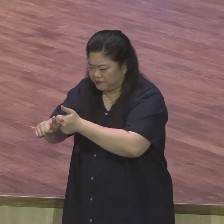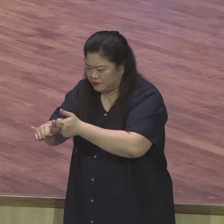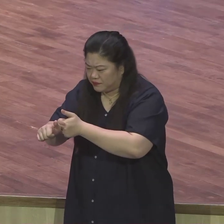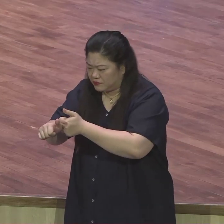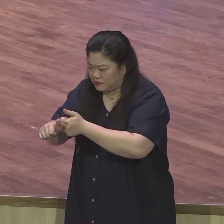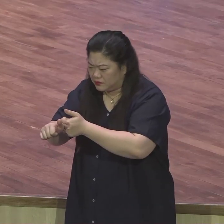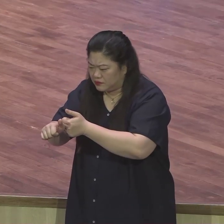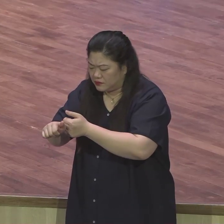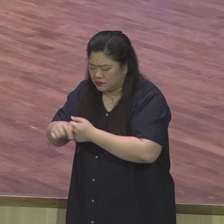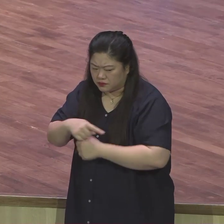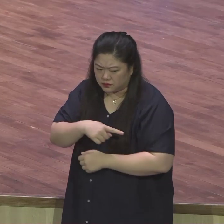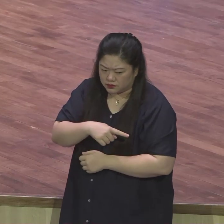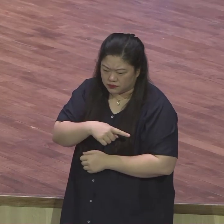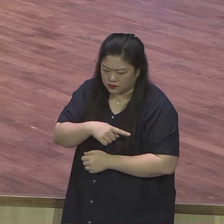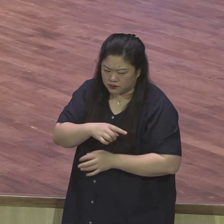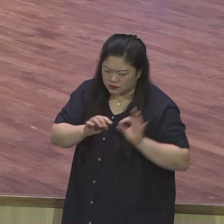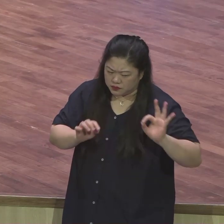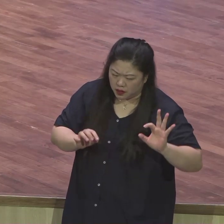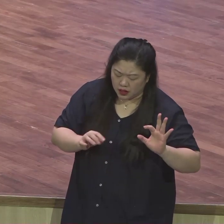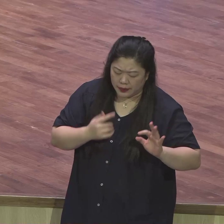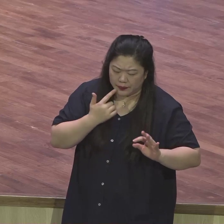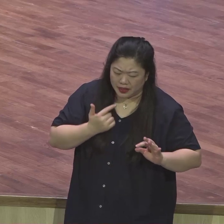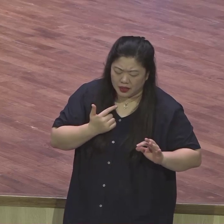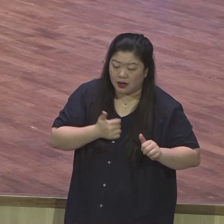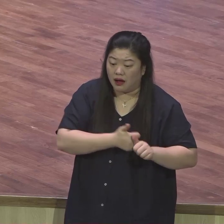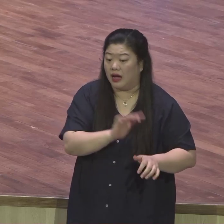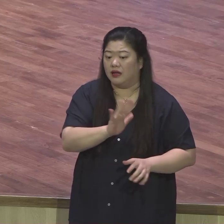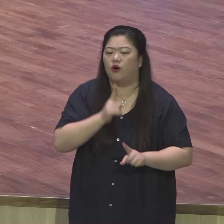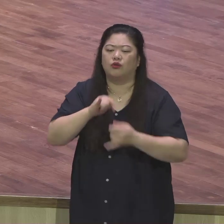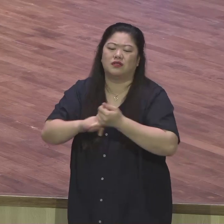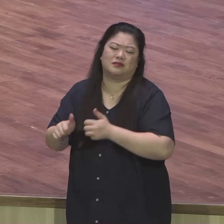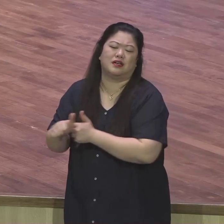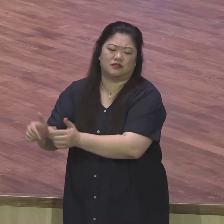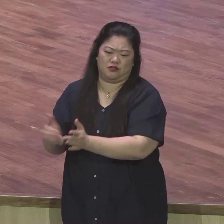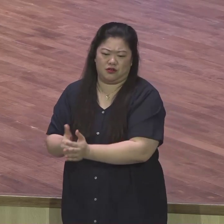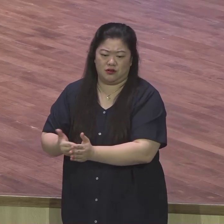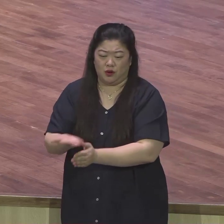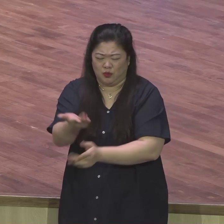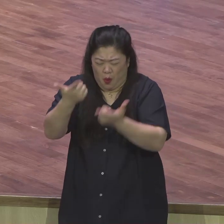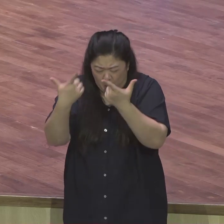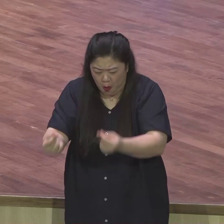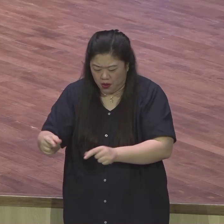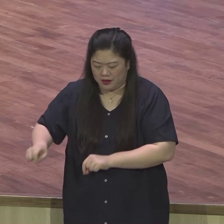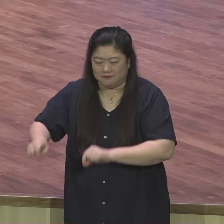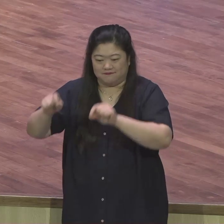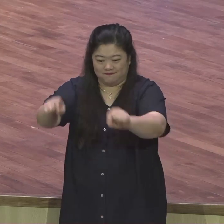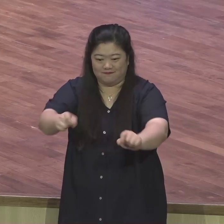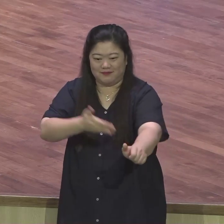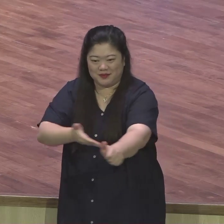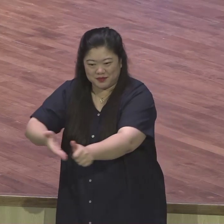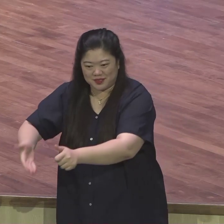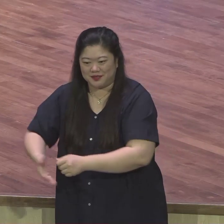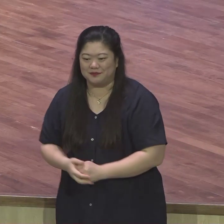성도들 언약에 집중하는 본론인생 사시기를 제문으로 축복합니다. 두 번째로 먼저 보내심을 받은 요셉입니다.